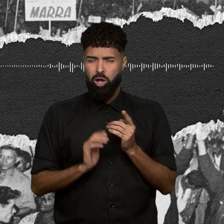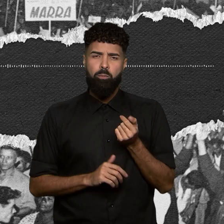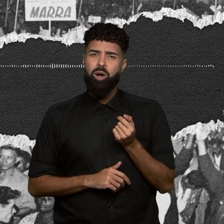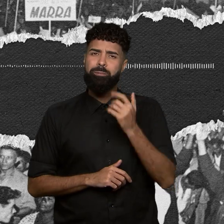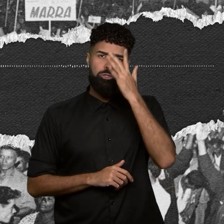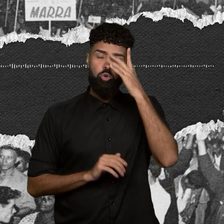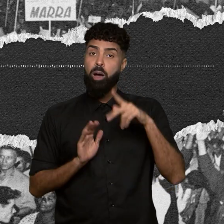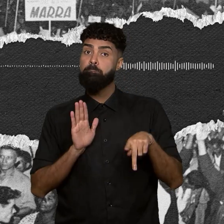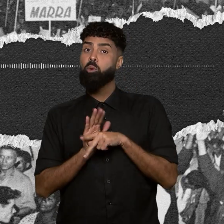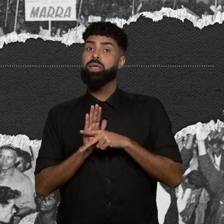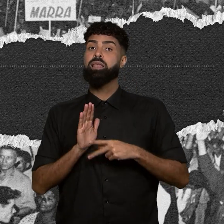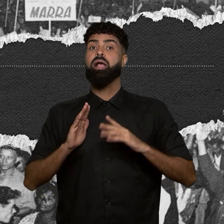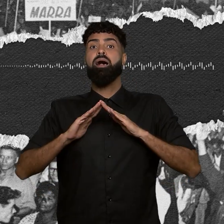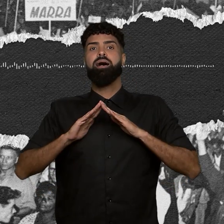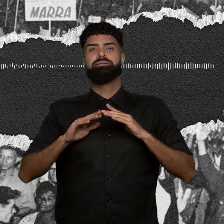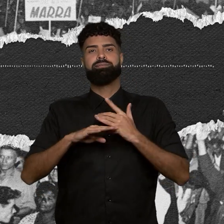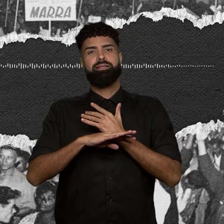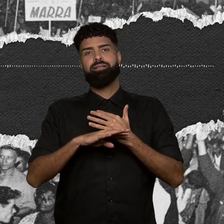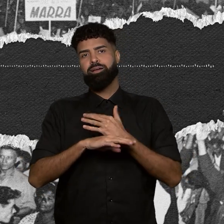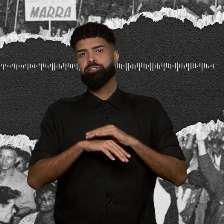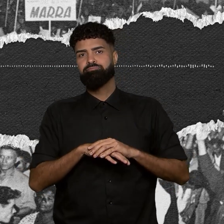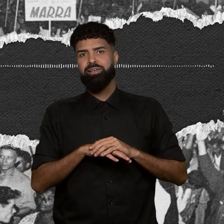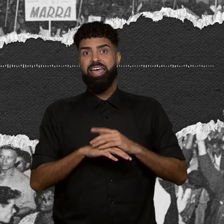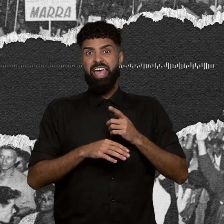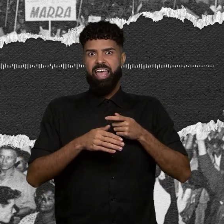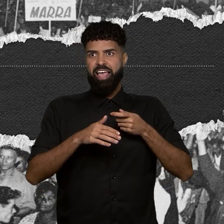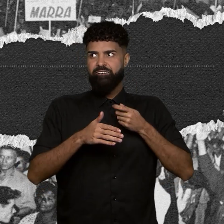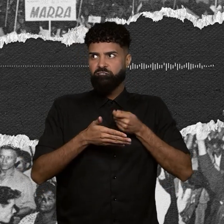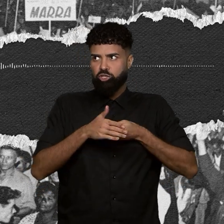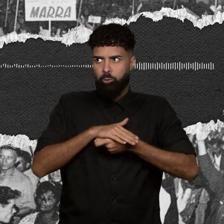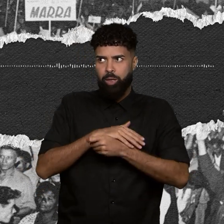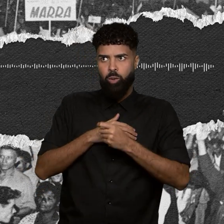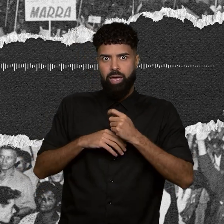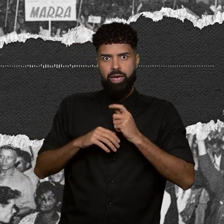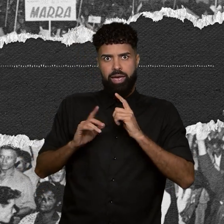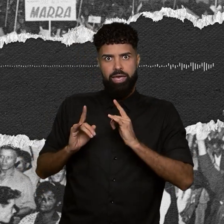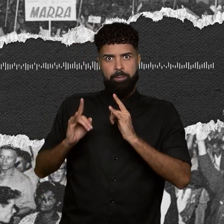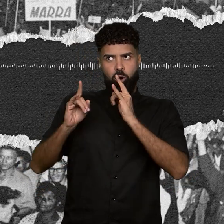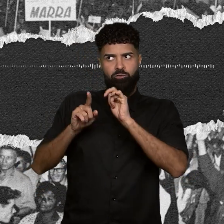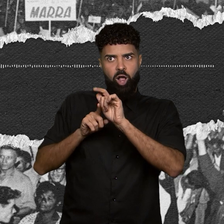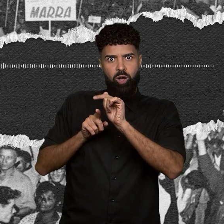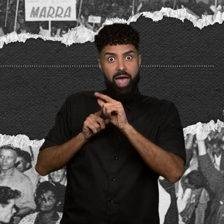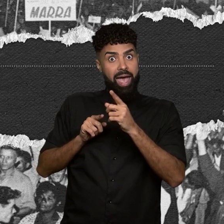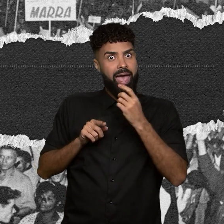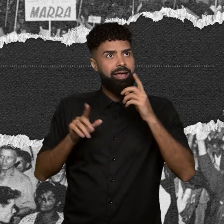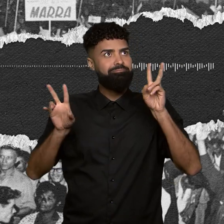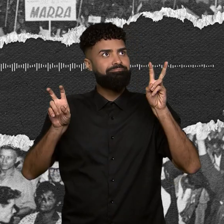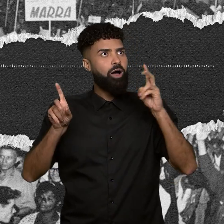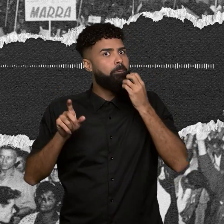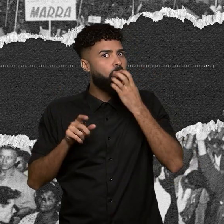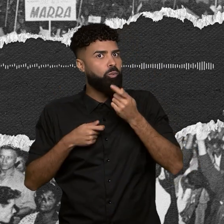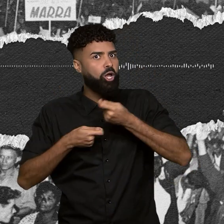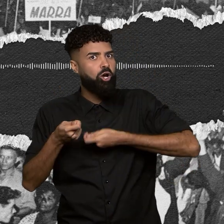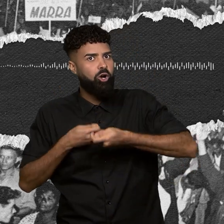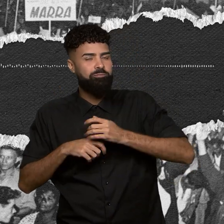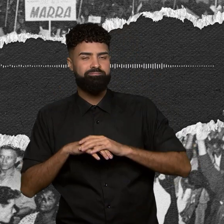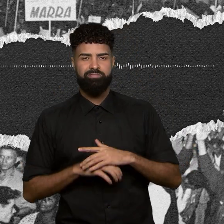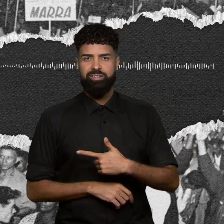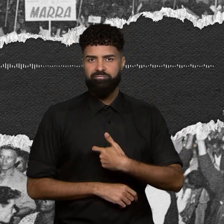casas nas cidades. E o investimento em imóveis de aluguel era considerado um bom negócio. Vargas e os presidentes que vieram